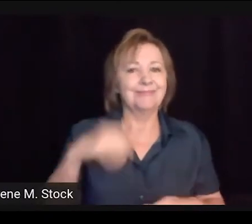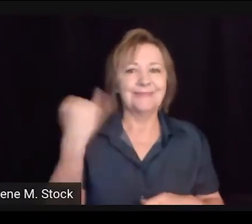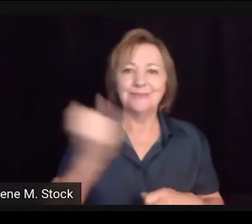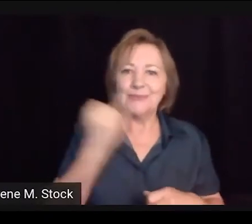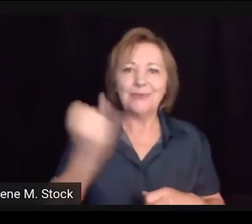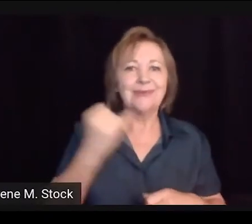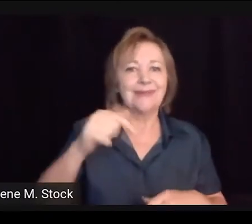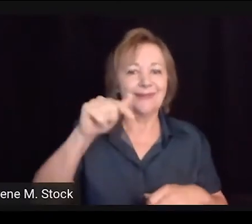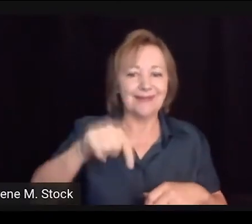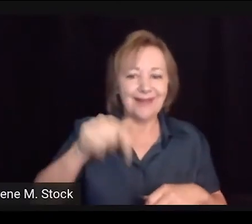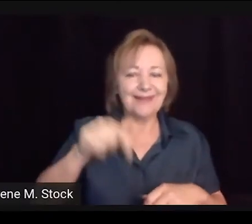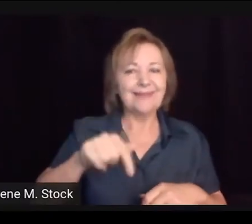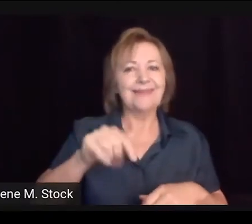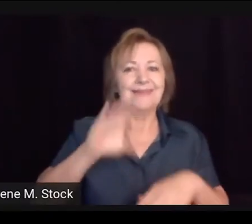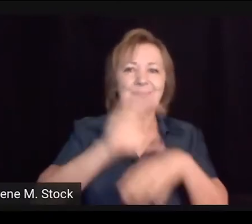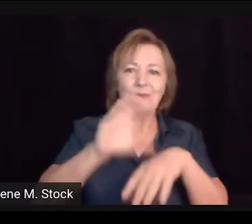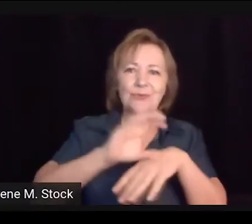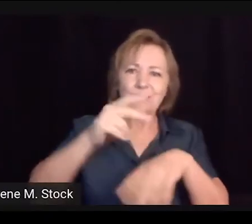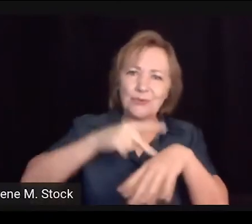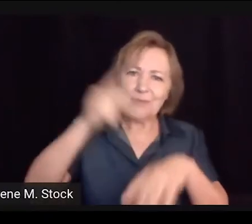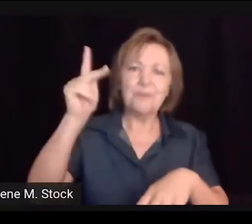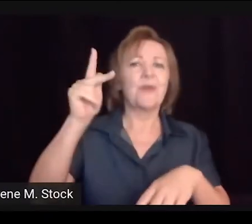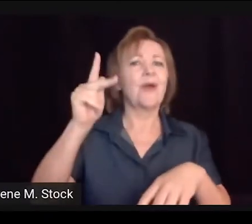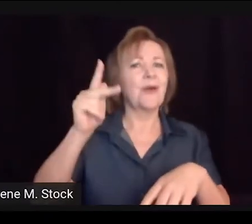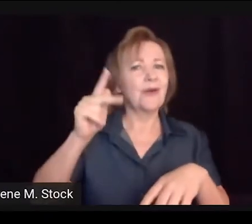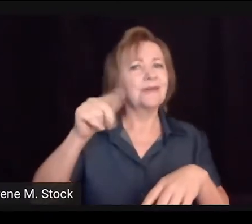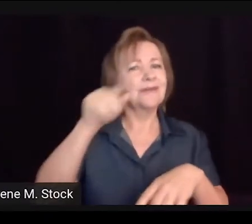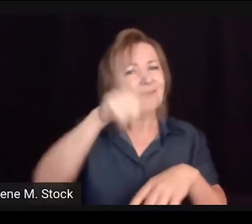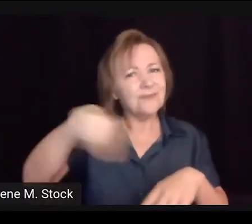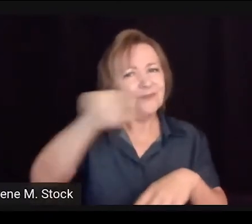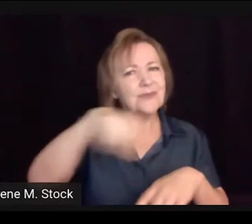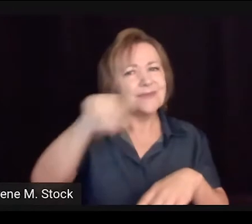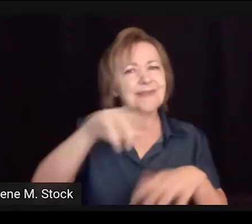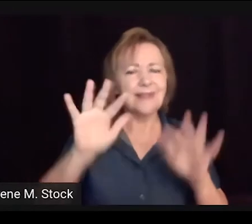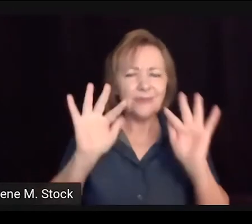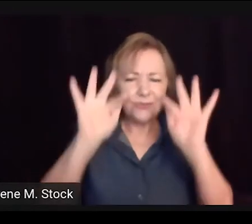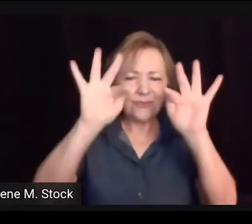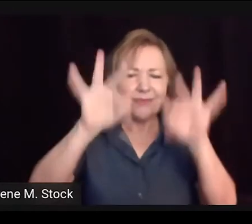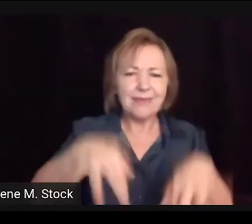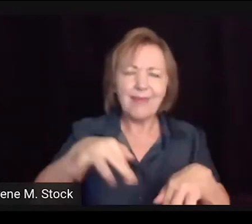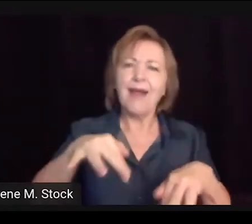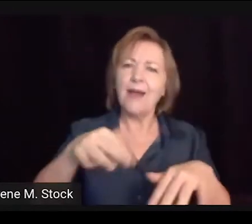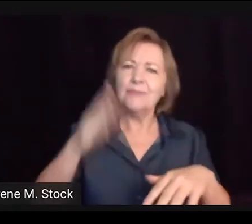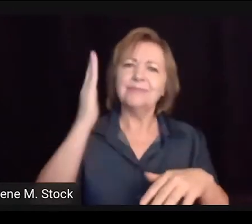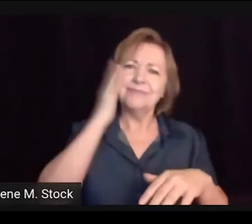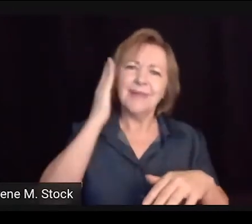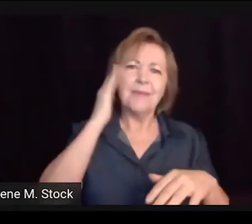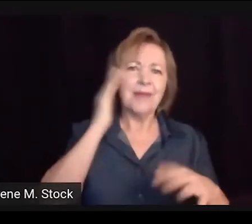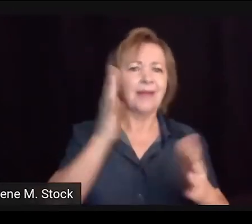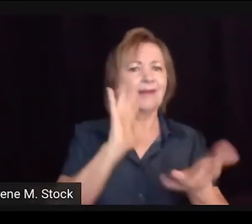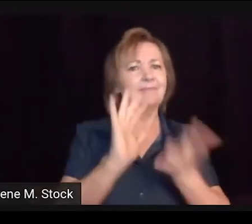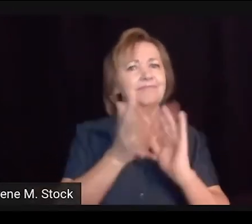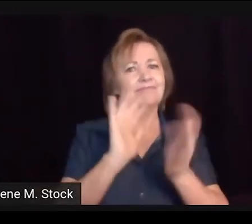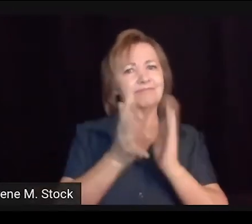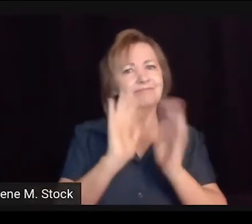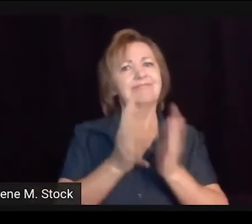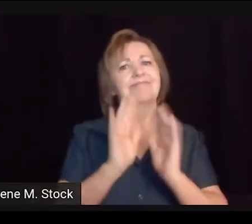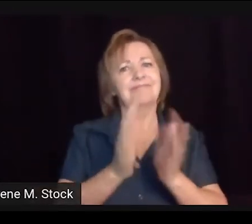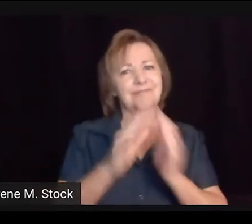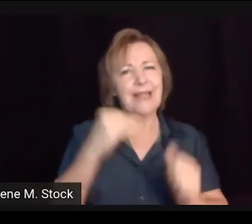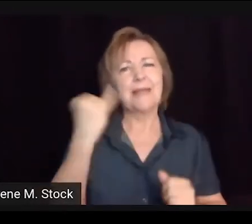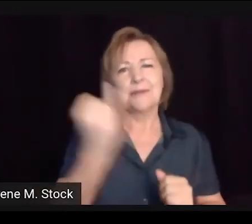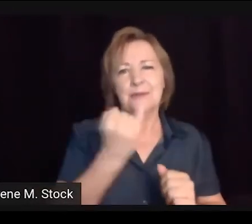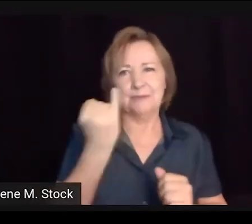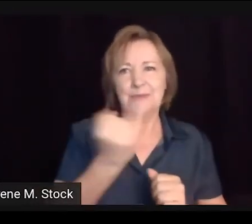Isso pode acontecer. Então, é muito importante que nesse curso da pós-graduação, até o final